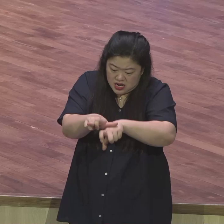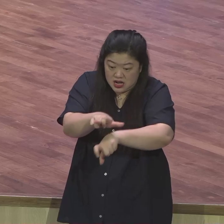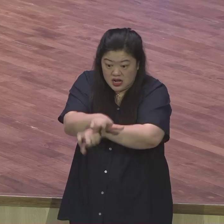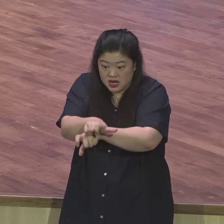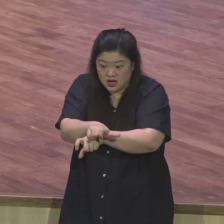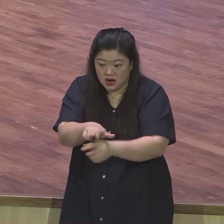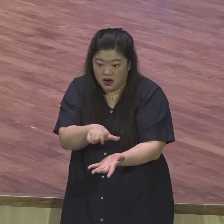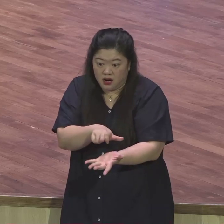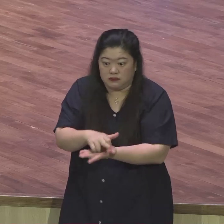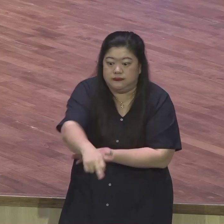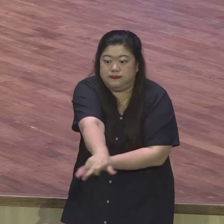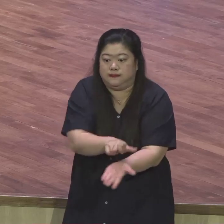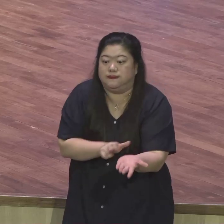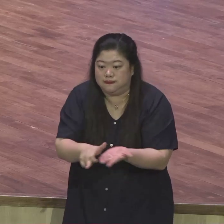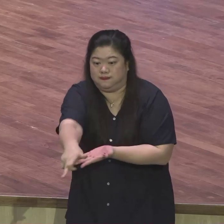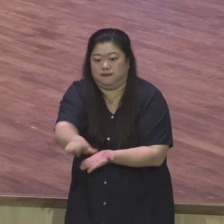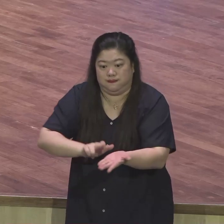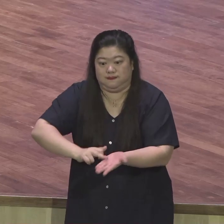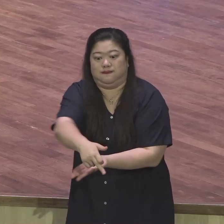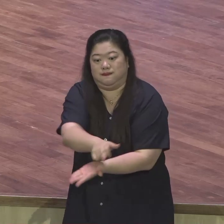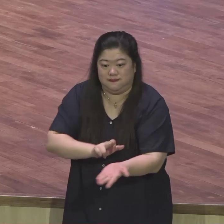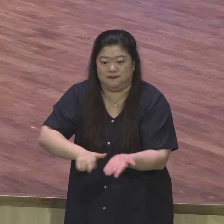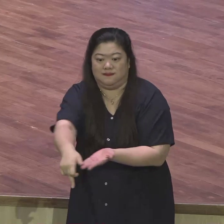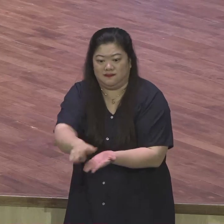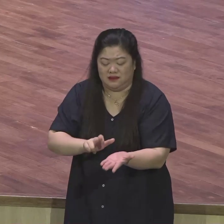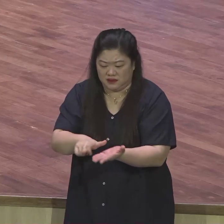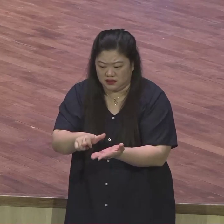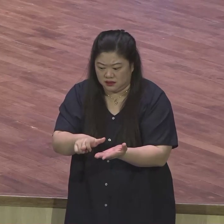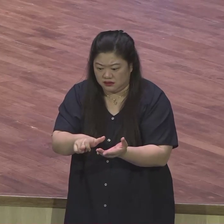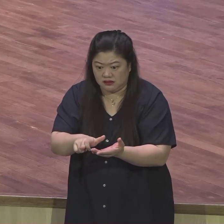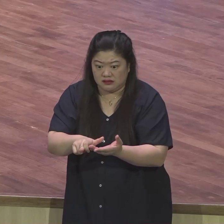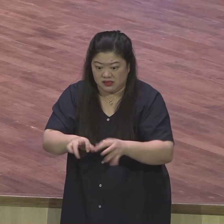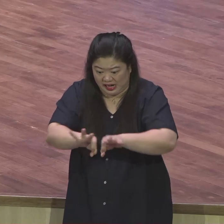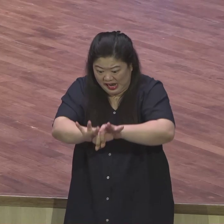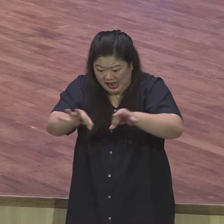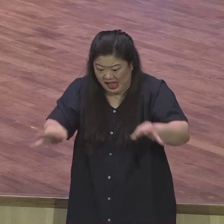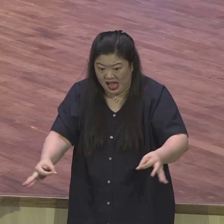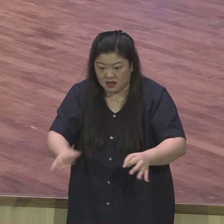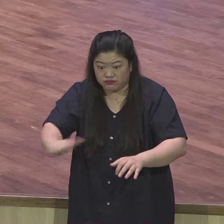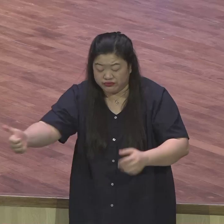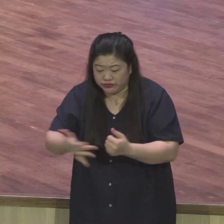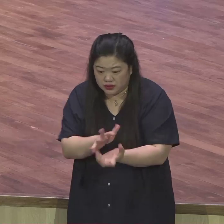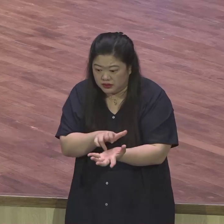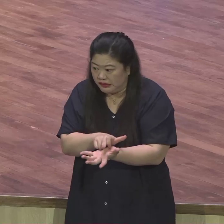대포가 분해되고 막 굴러다니니까 이 선원들이